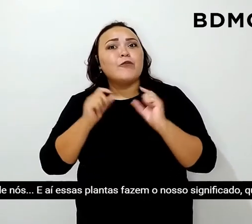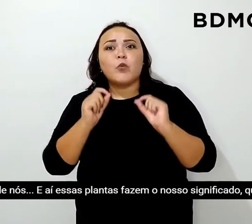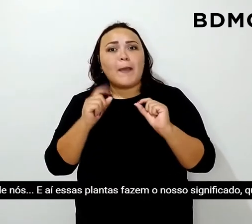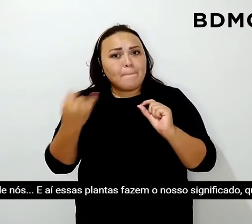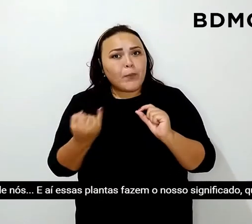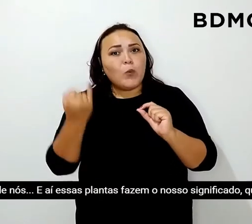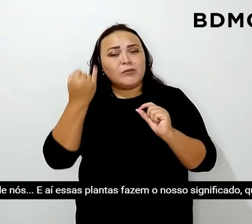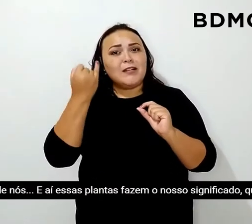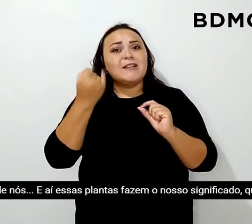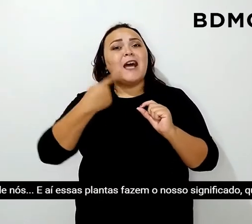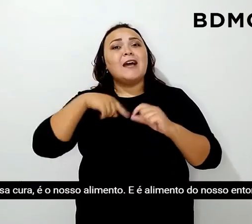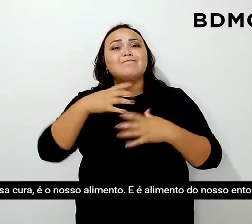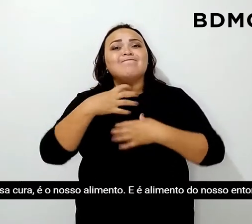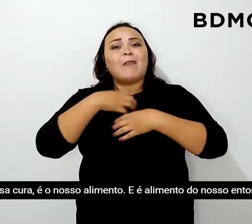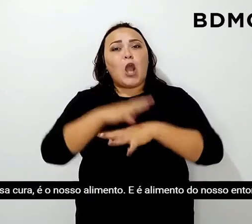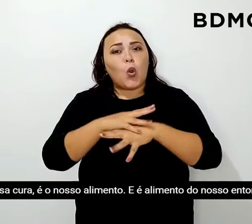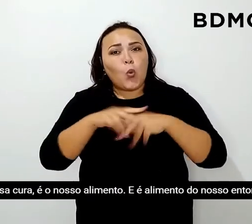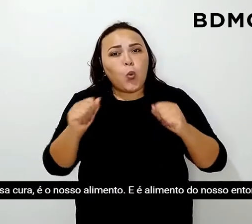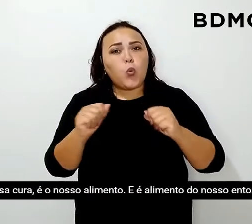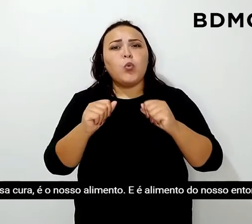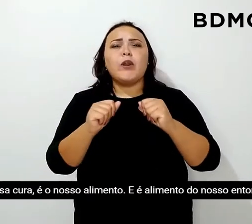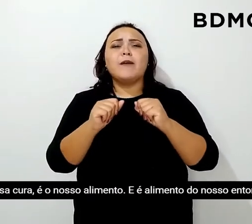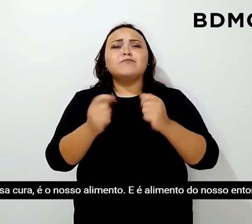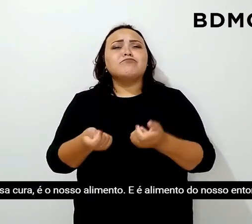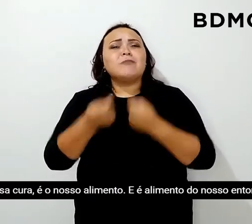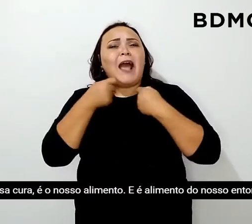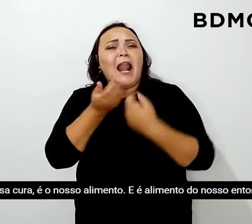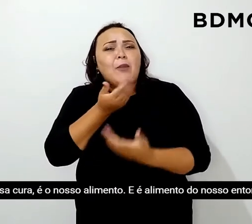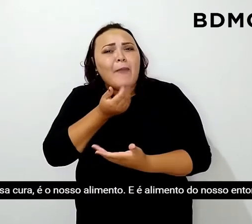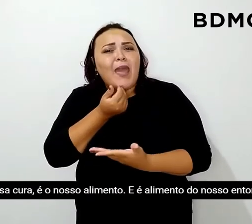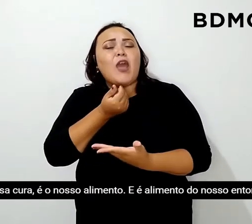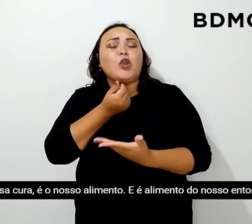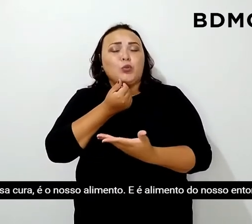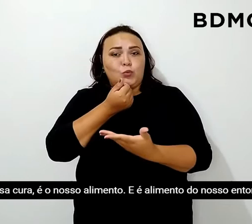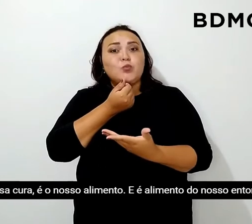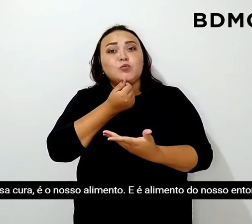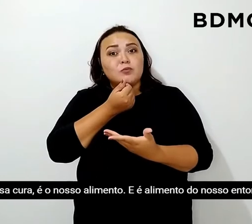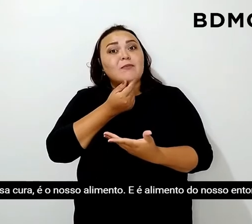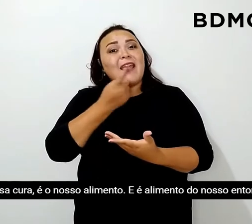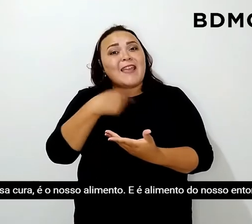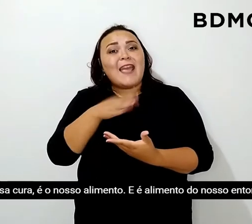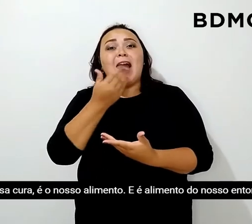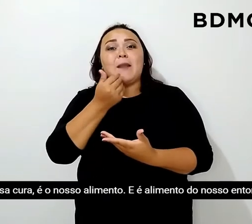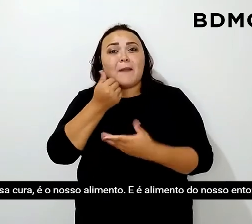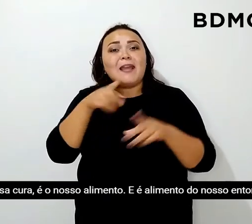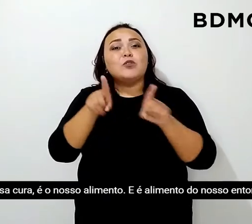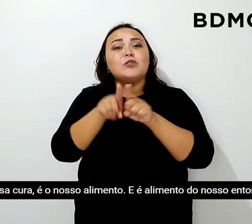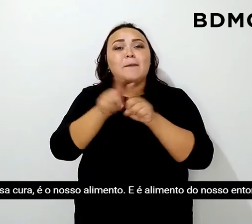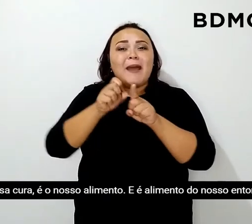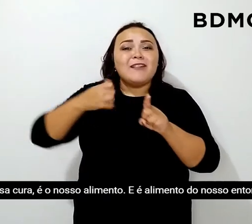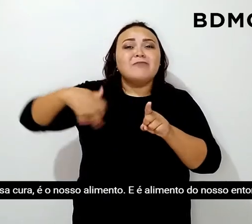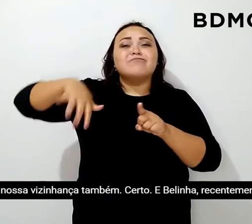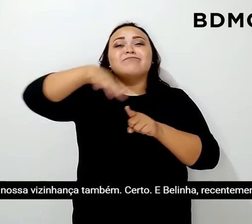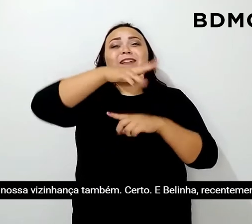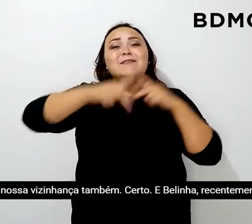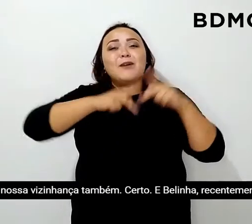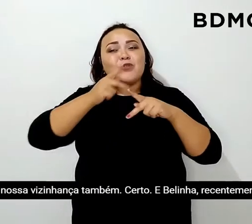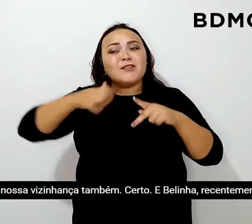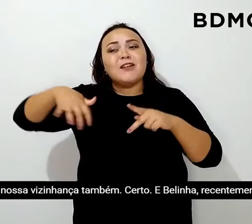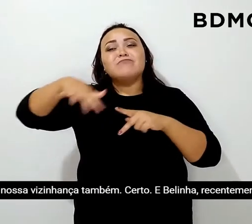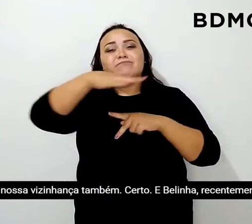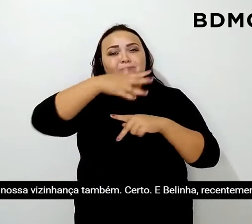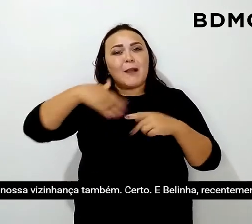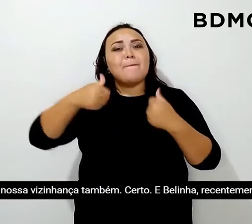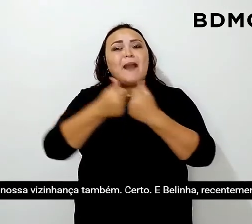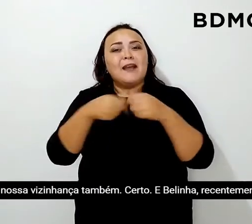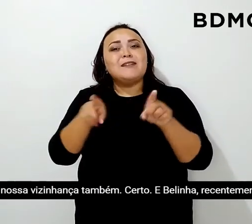significado, que é a nossa cura, é o nosso alimento e alimento do nosso entorno, da nossa vizinhança